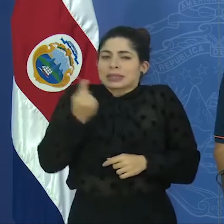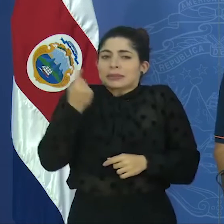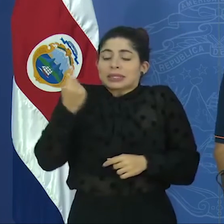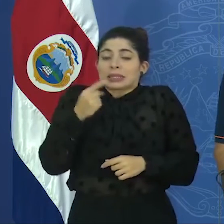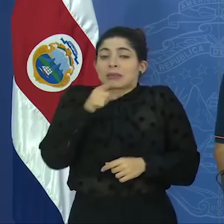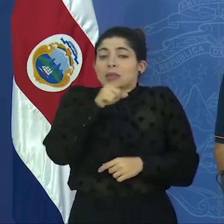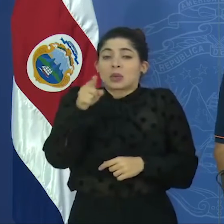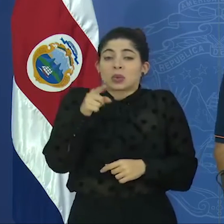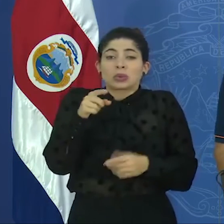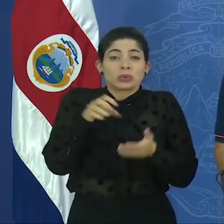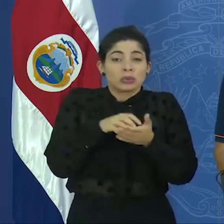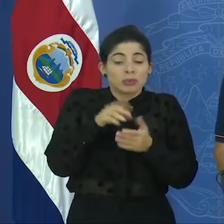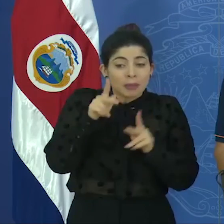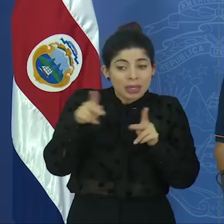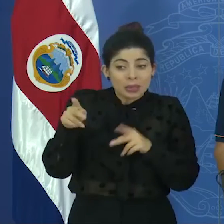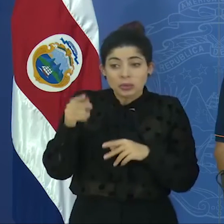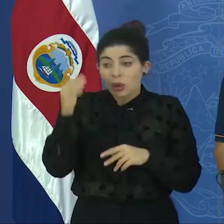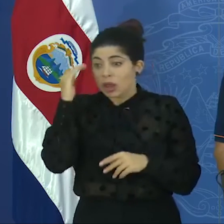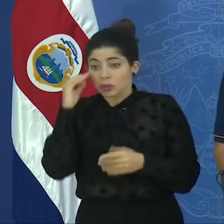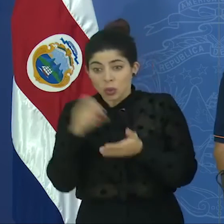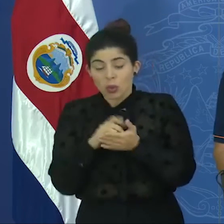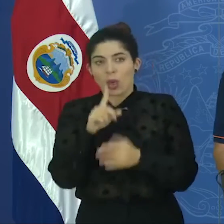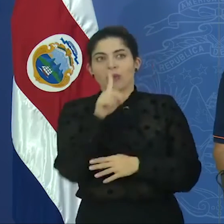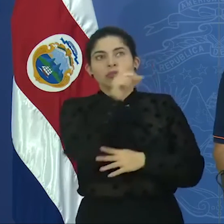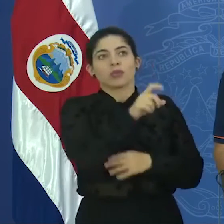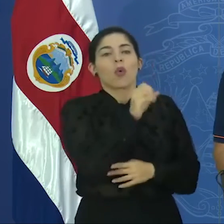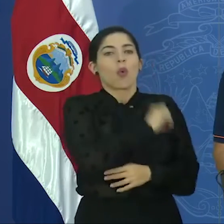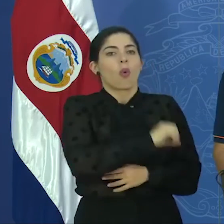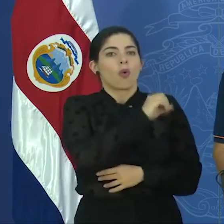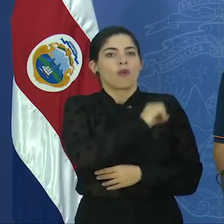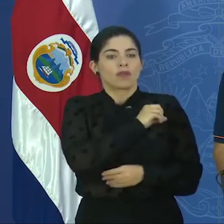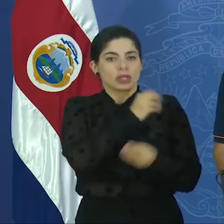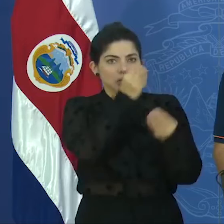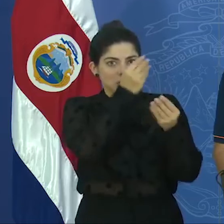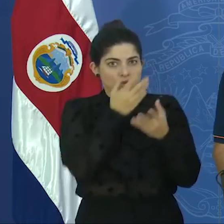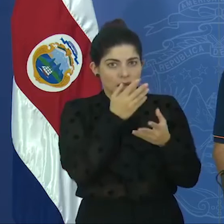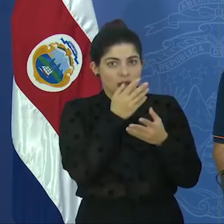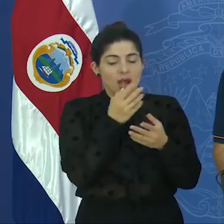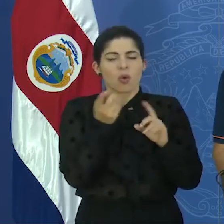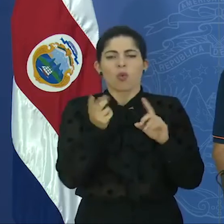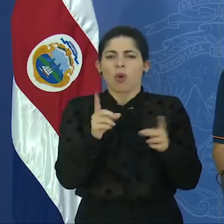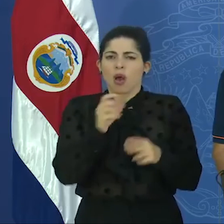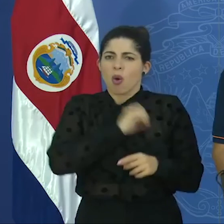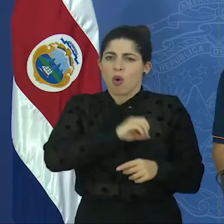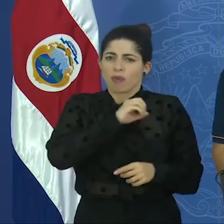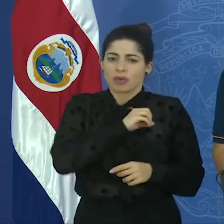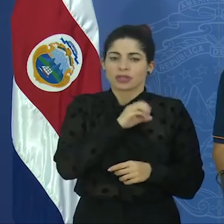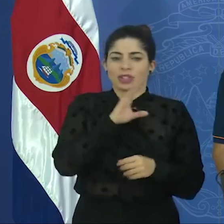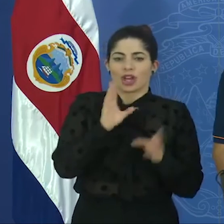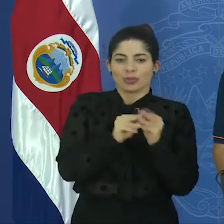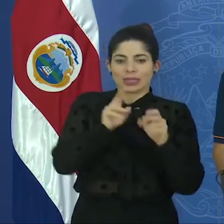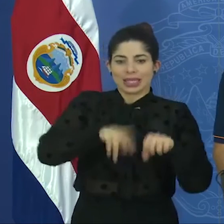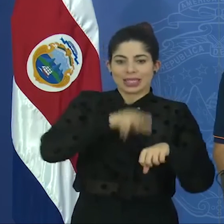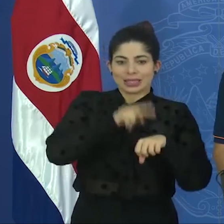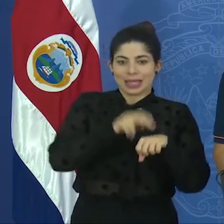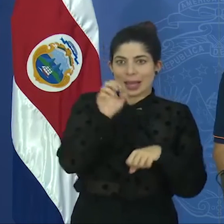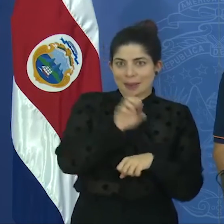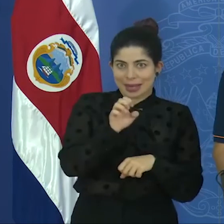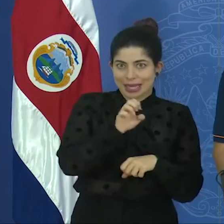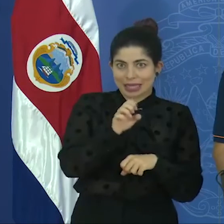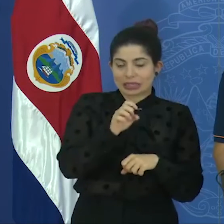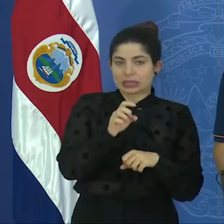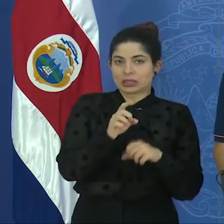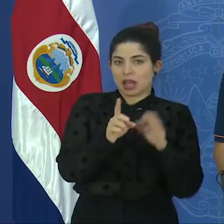refiramos a la población a consultar las fuentes oficiales, que en estos casos, pues es la CNE para la emisión de las